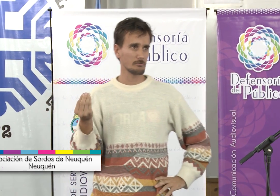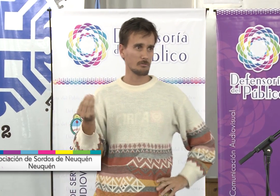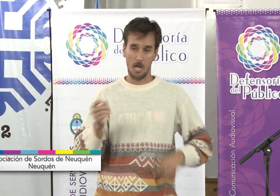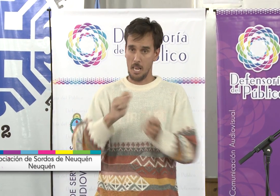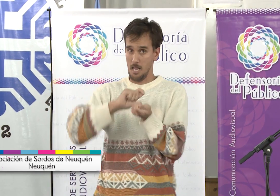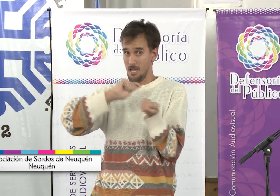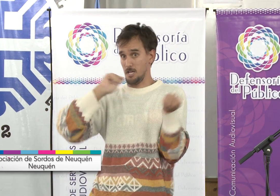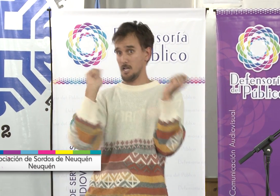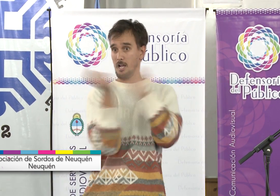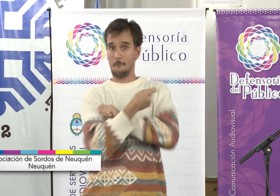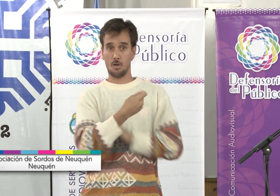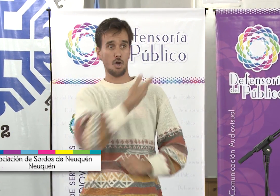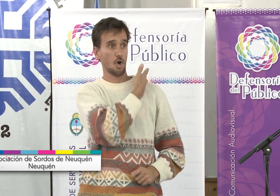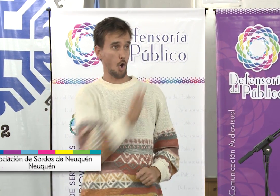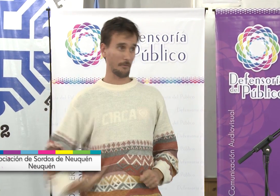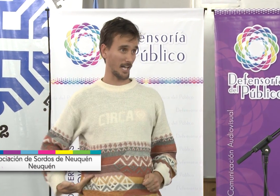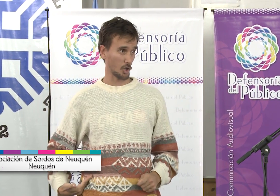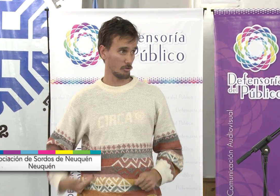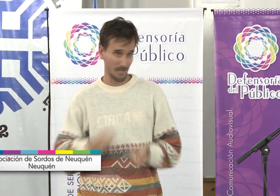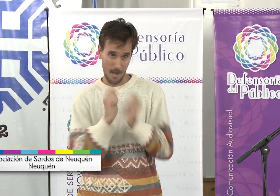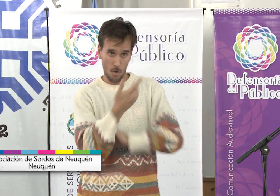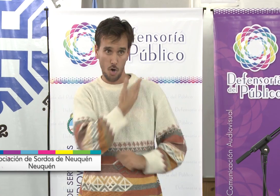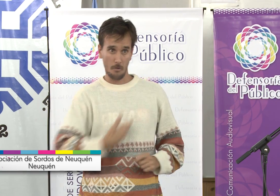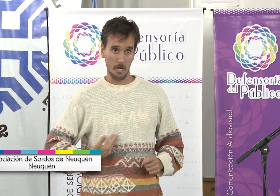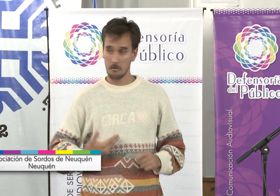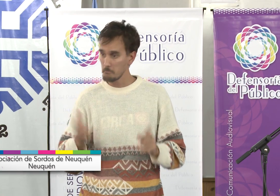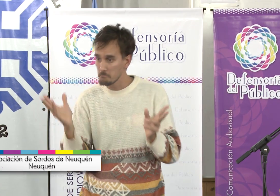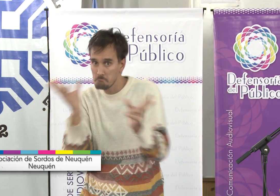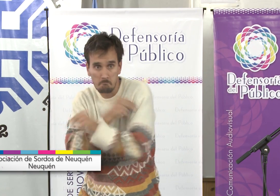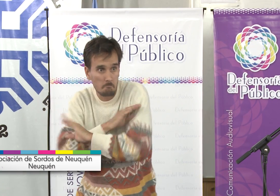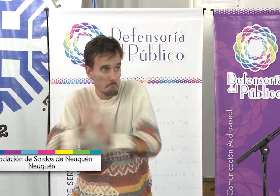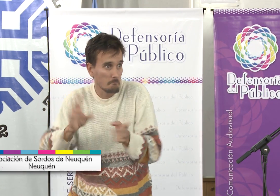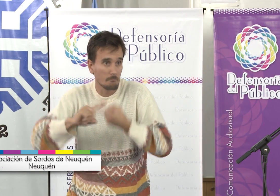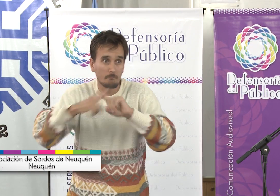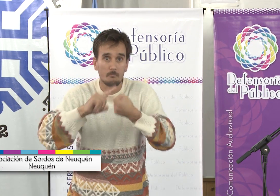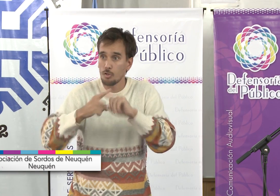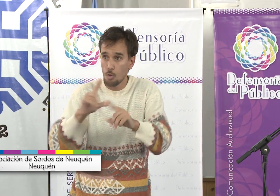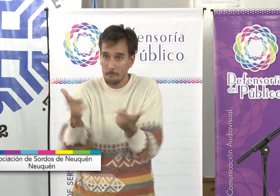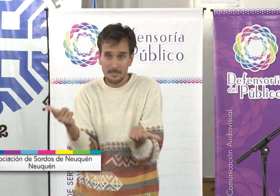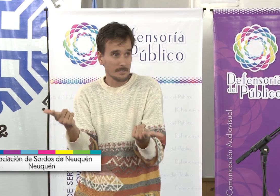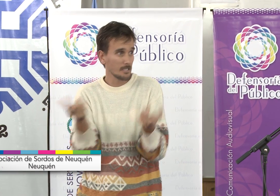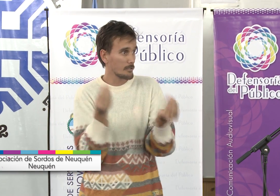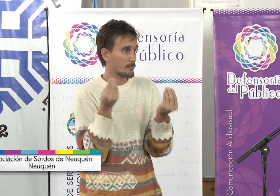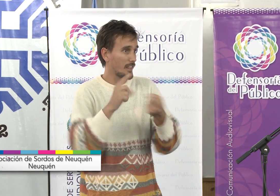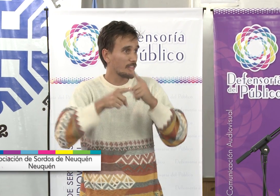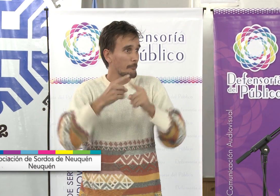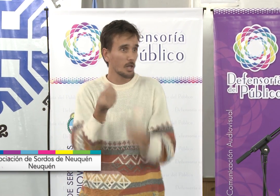intérprete. No sabemos qué pasó con eso. Cambió el gobierno y eso desapareció. No hay más intérprete.